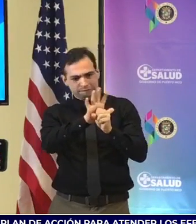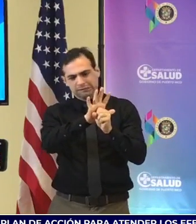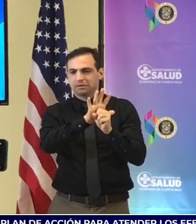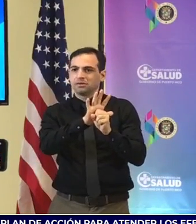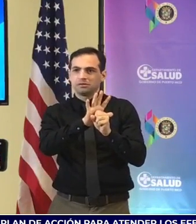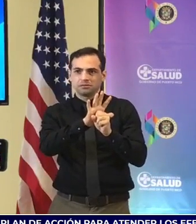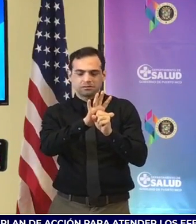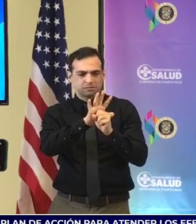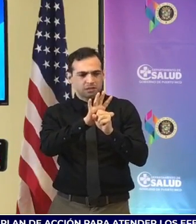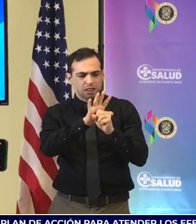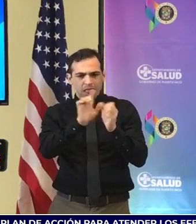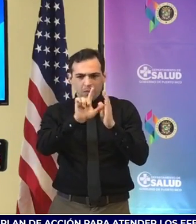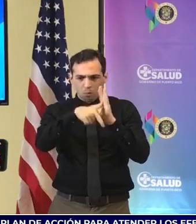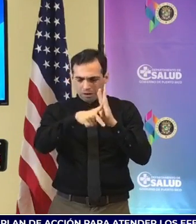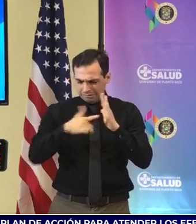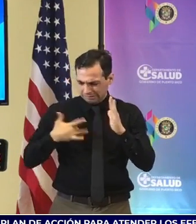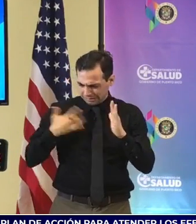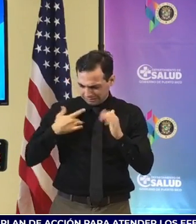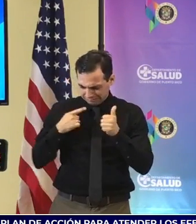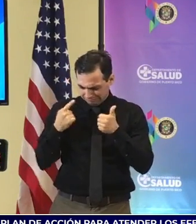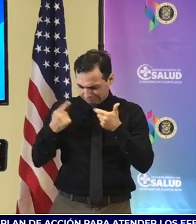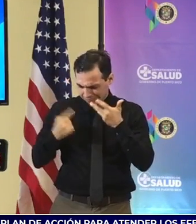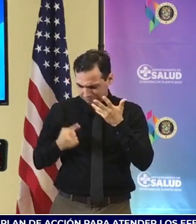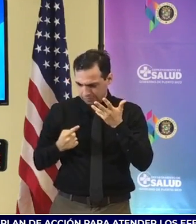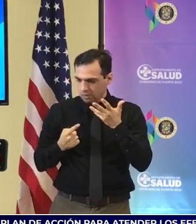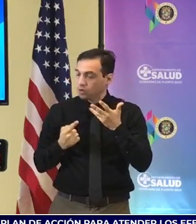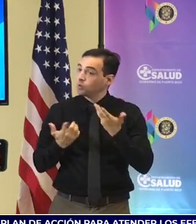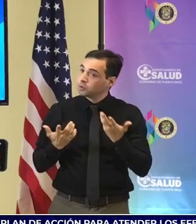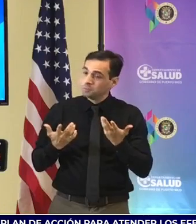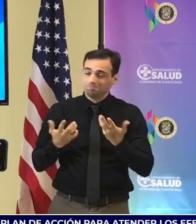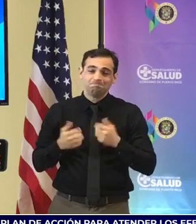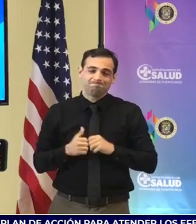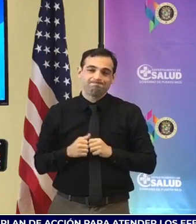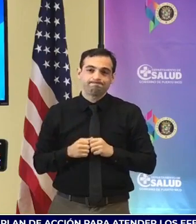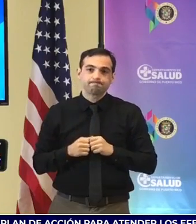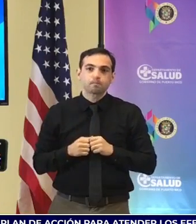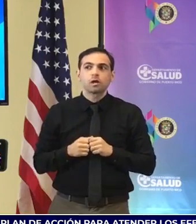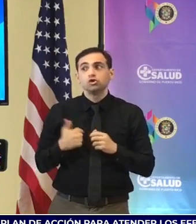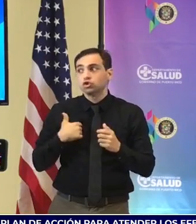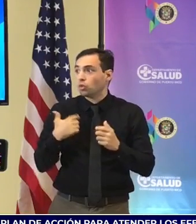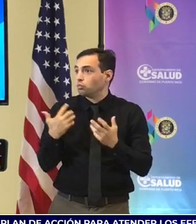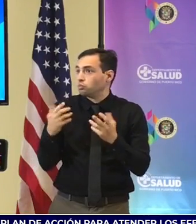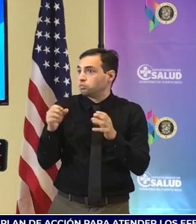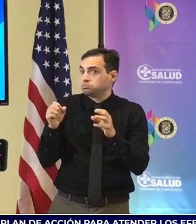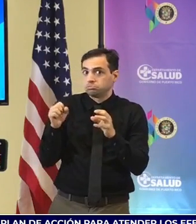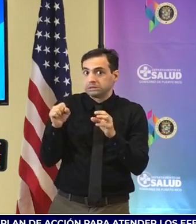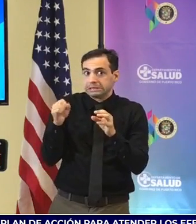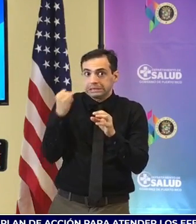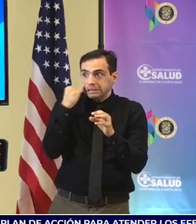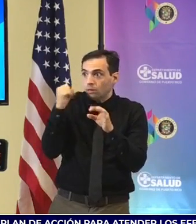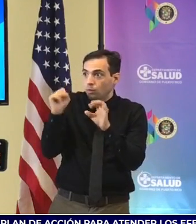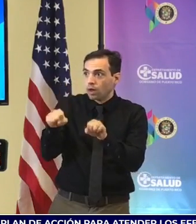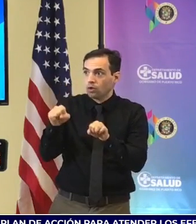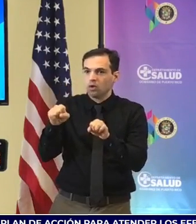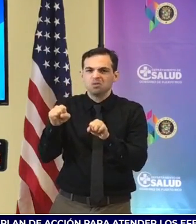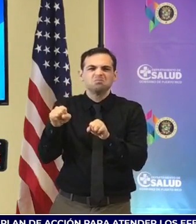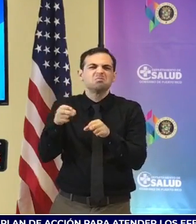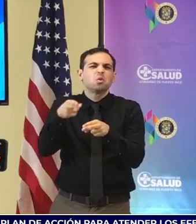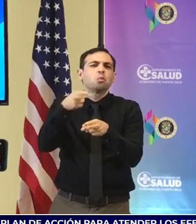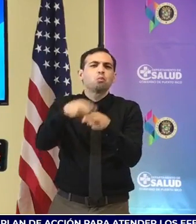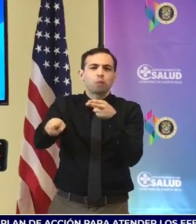padecido post-COVID. Me encantaría, si fuera posible, presentar un pequeño